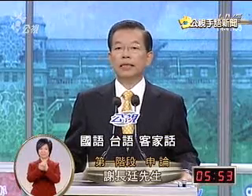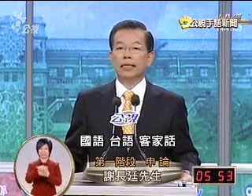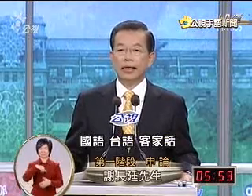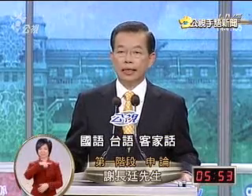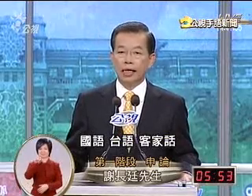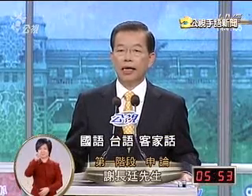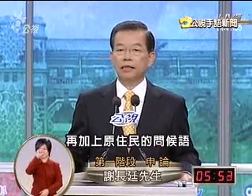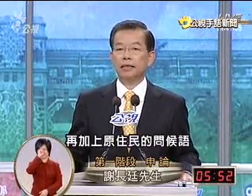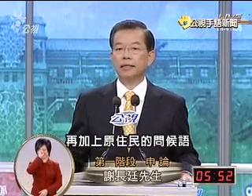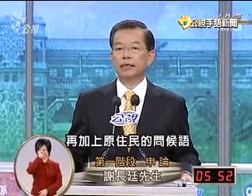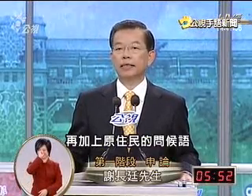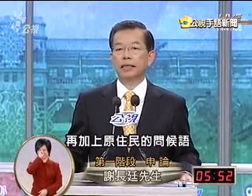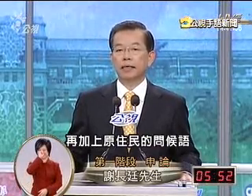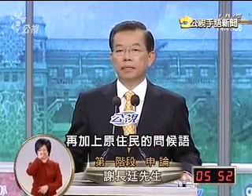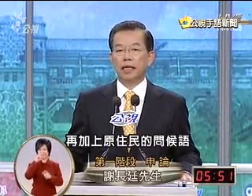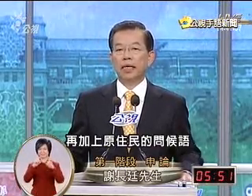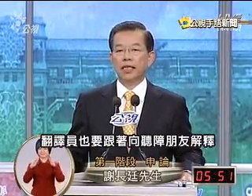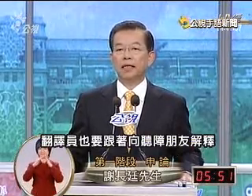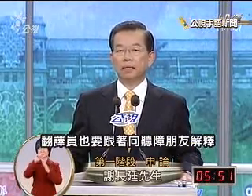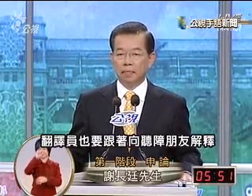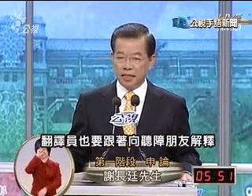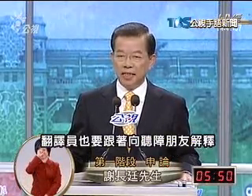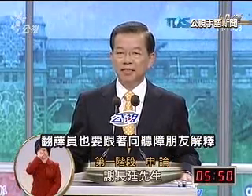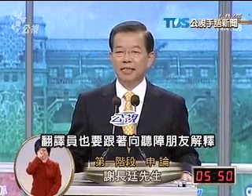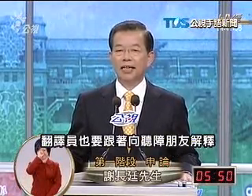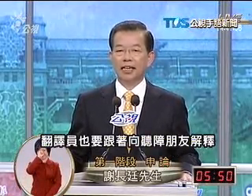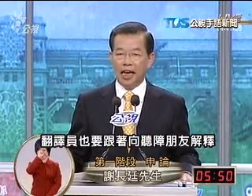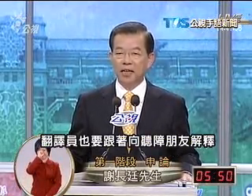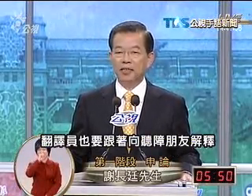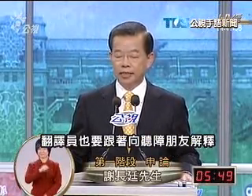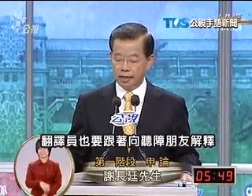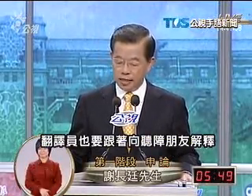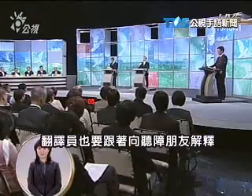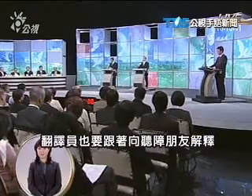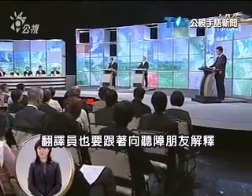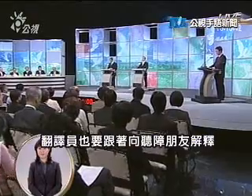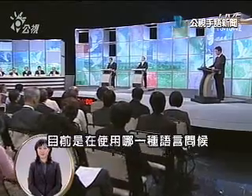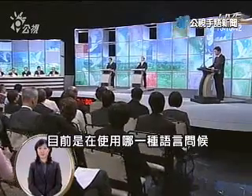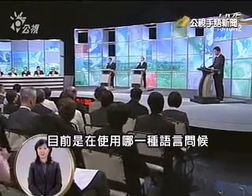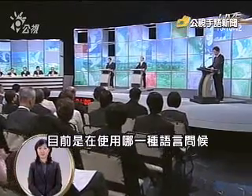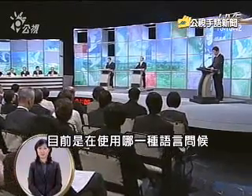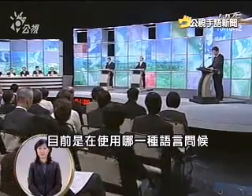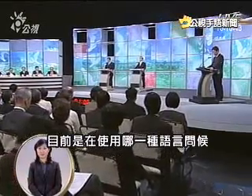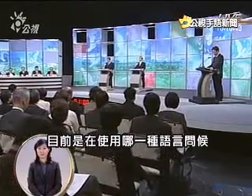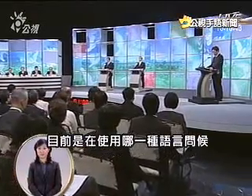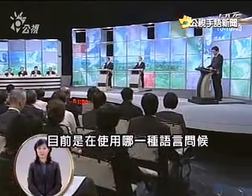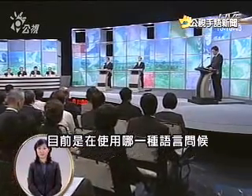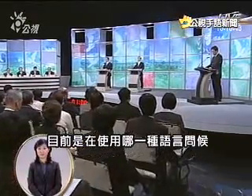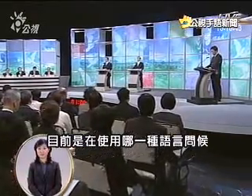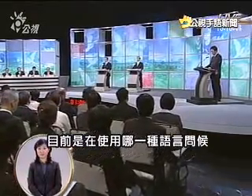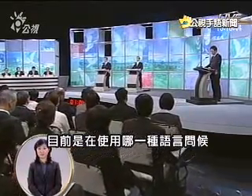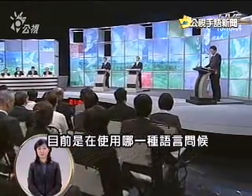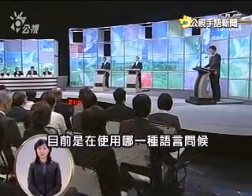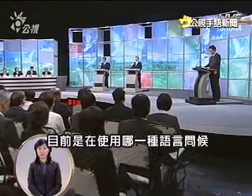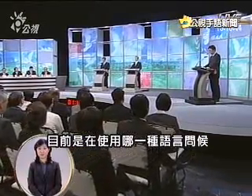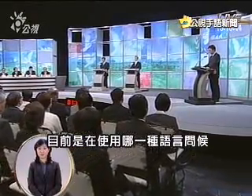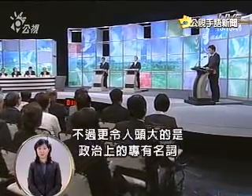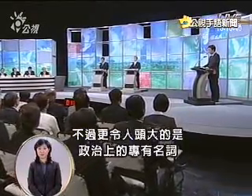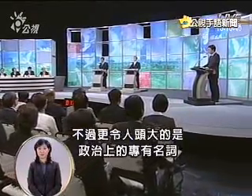家化加上原住民的问候语翻译员也要跟着向听障朋友解释目前是在使用哪一种语言问候不过更令